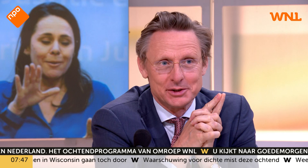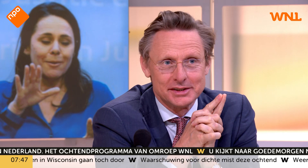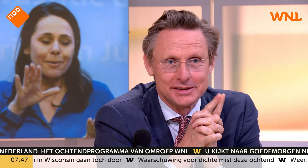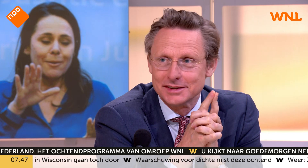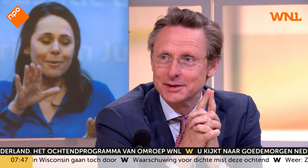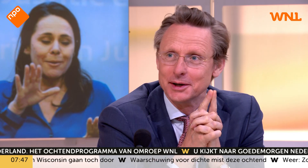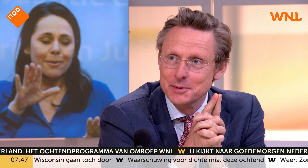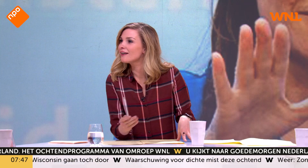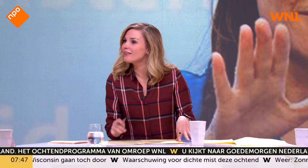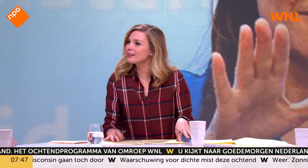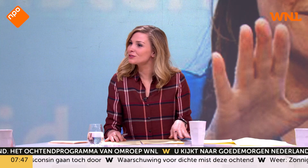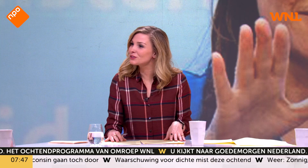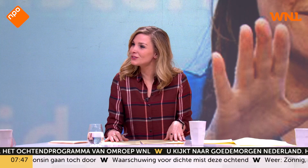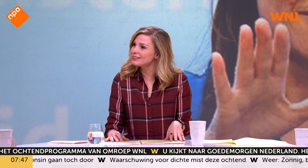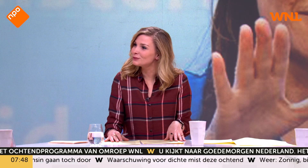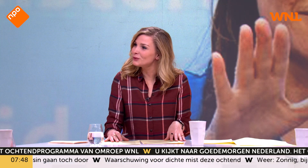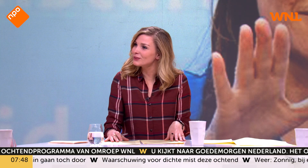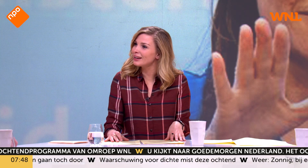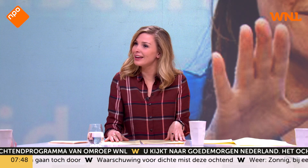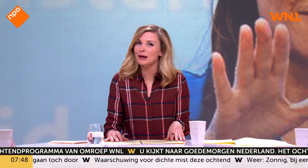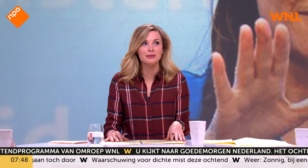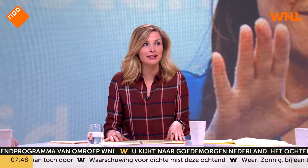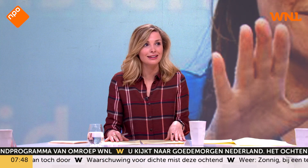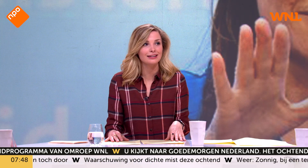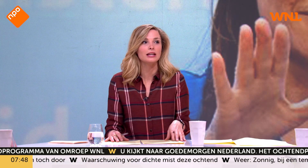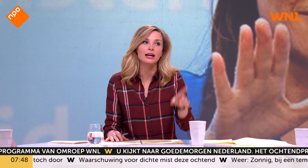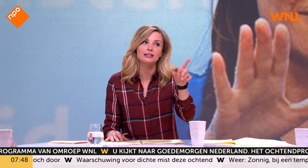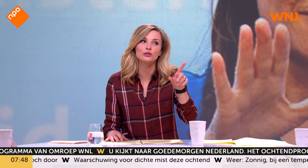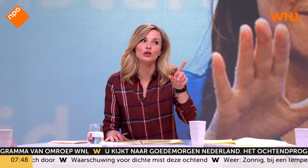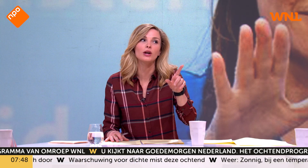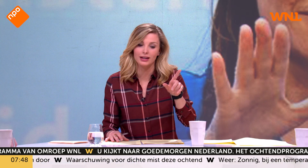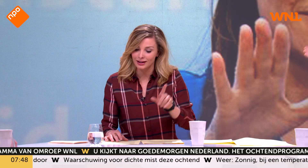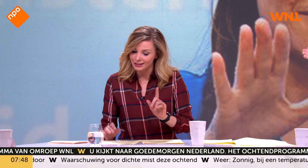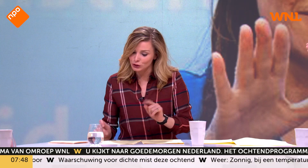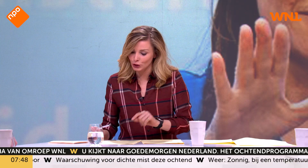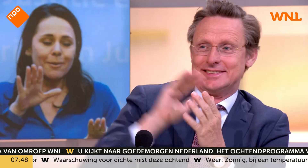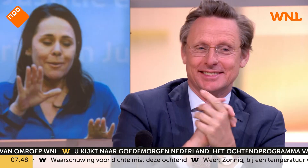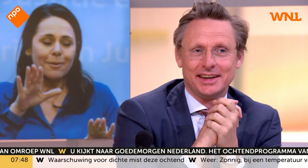verschijnen. Volgens mij hebben we haar al ergens gezien, toch? heb het. Ja, ja. Dit is terugkijken waar.